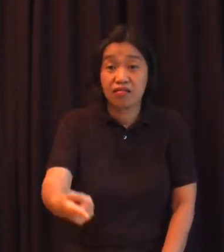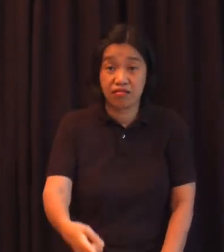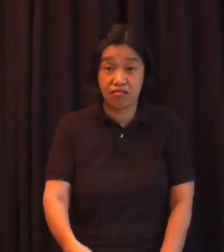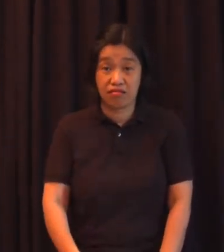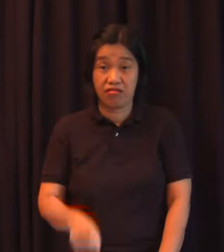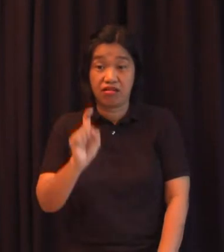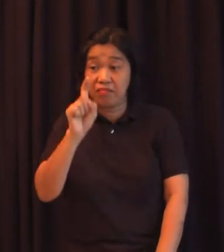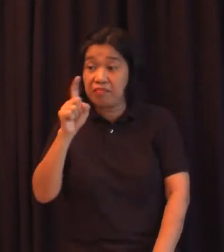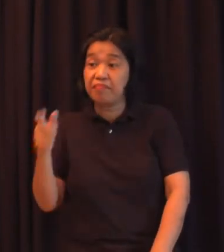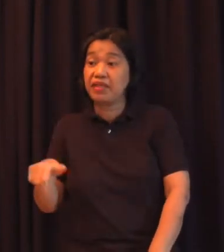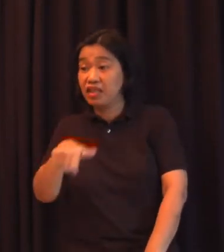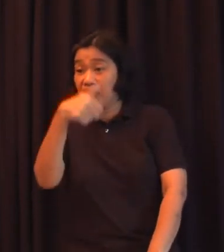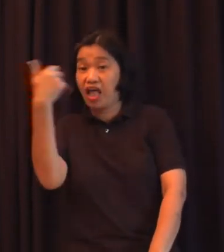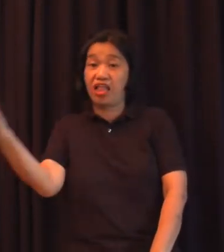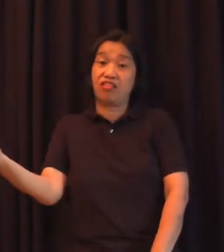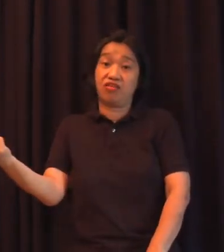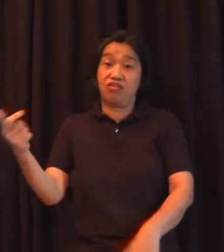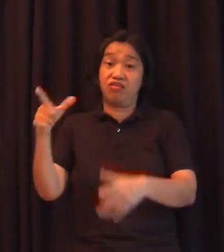para